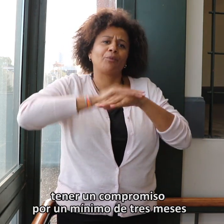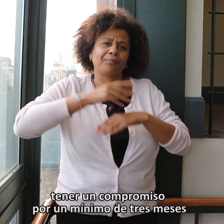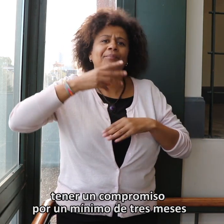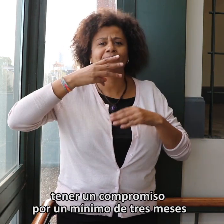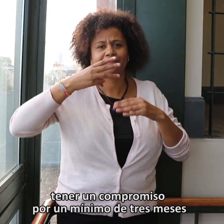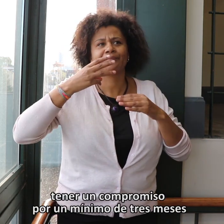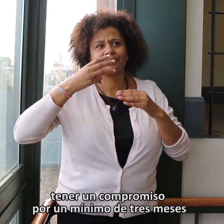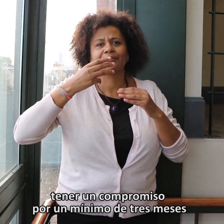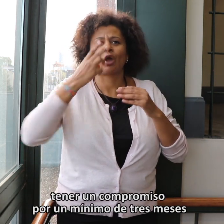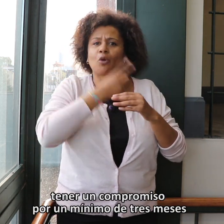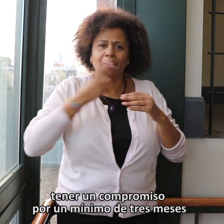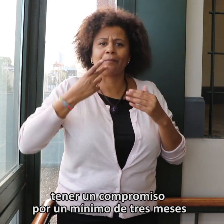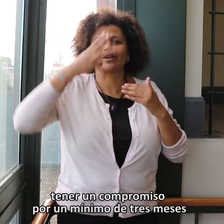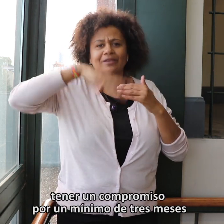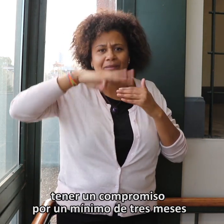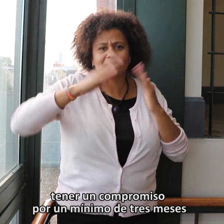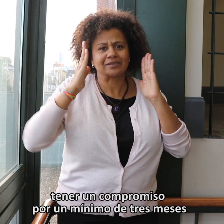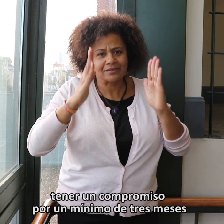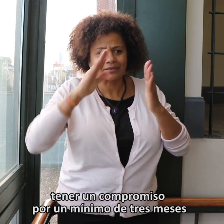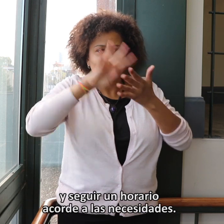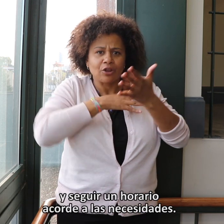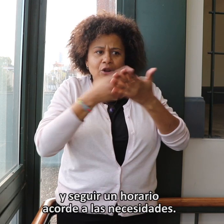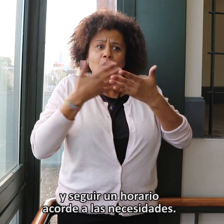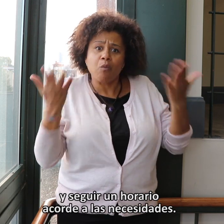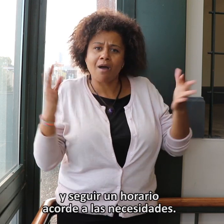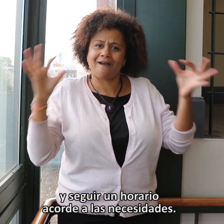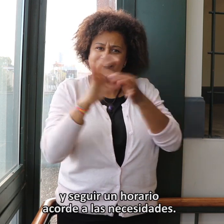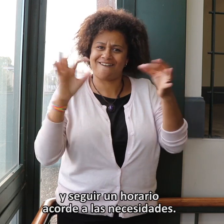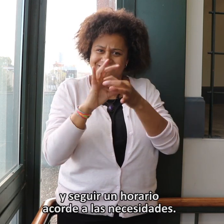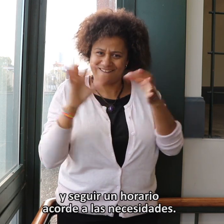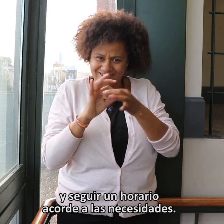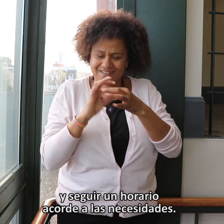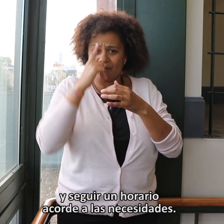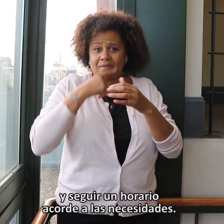por un mínimo de tres meses. Y seguir un horario acorde a las necesidades.